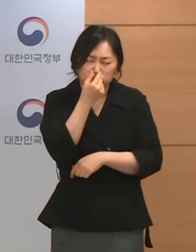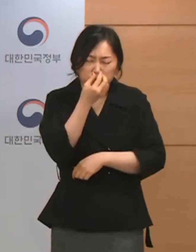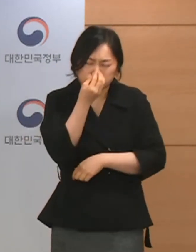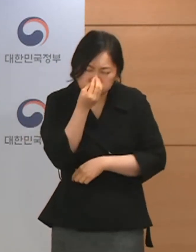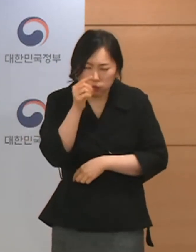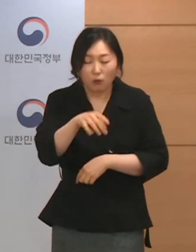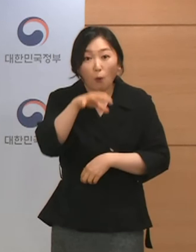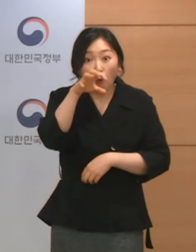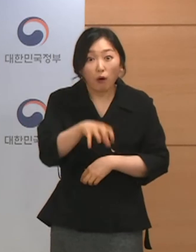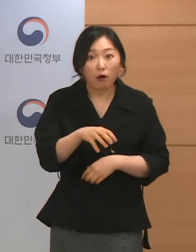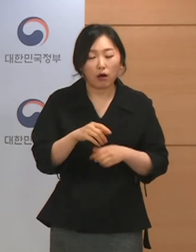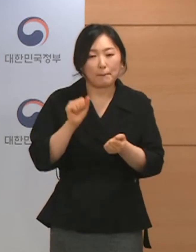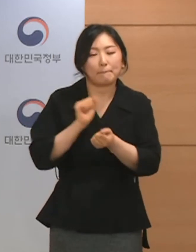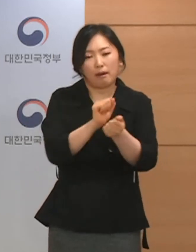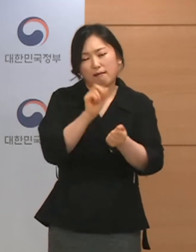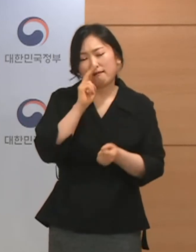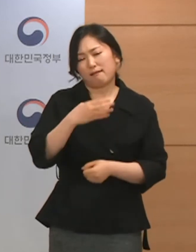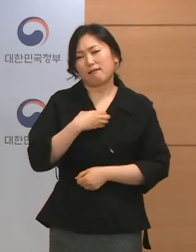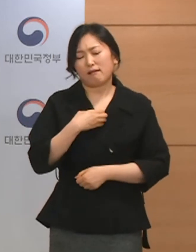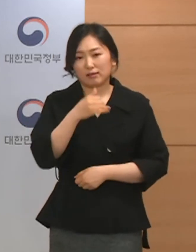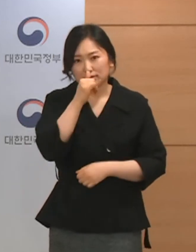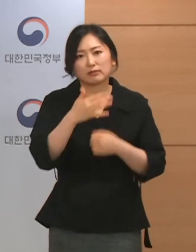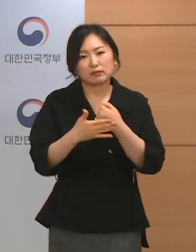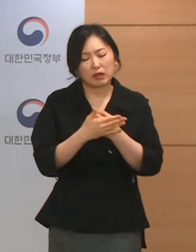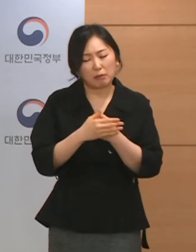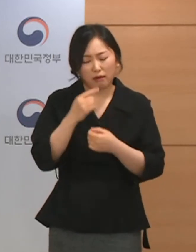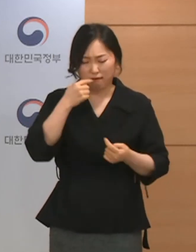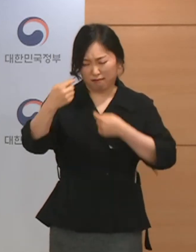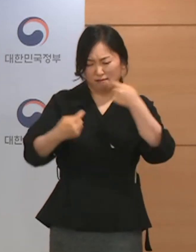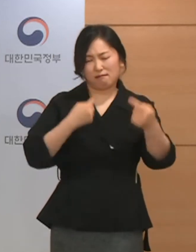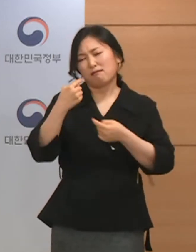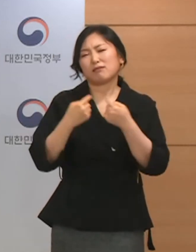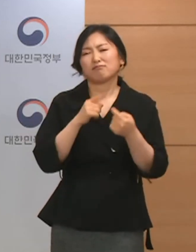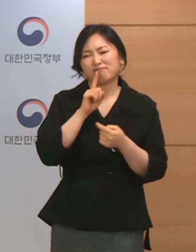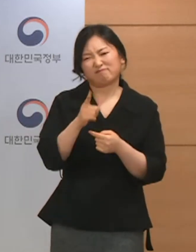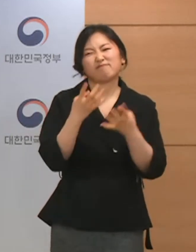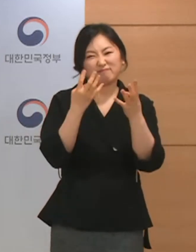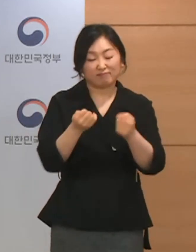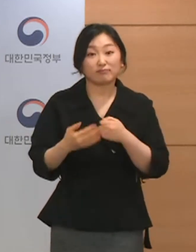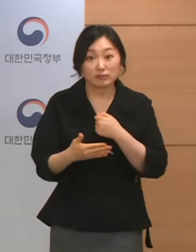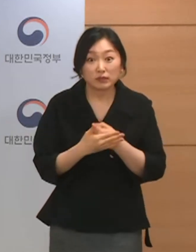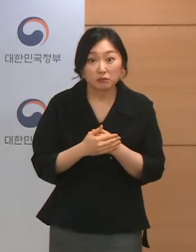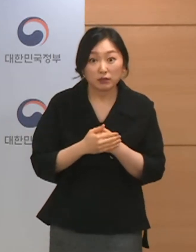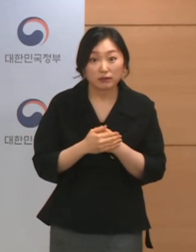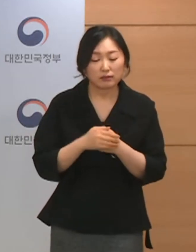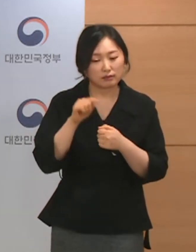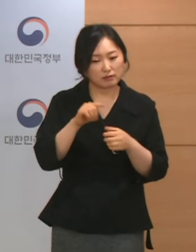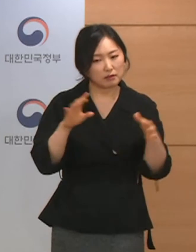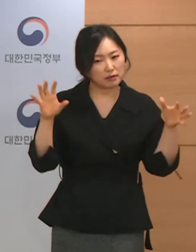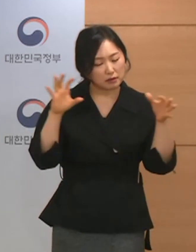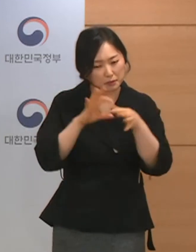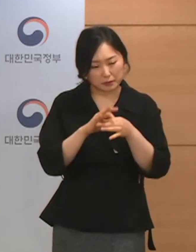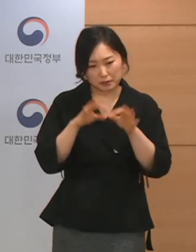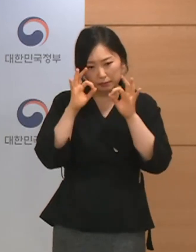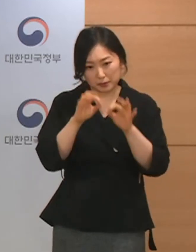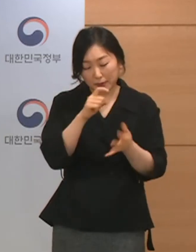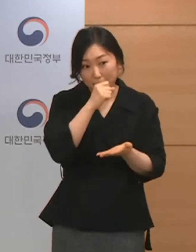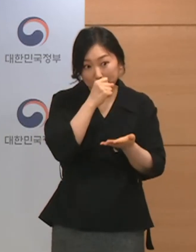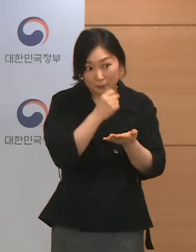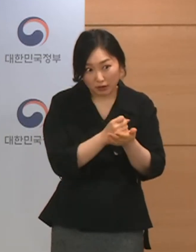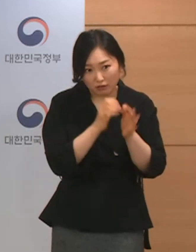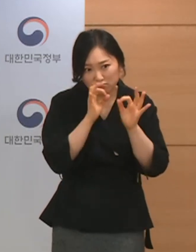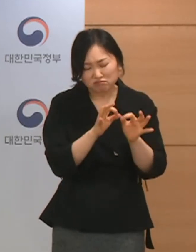등을 고려할 필요가 있다는 건의들이 다수에서 제기되었고 그런 부분들이 좀 더 합리성이 있다고 봐서